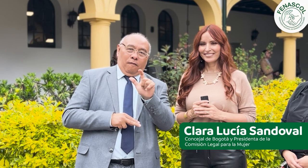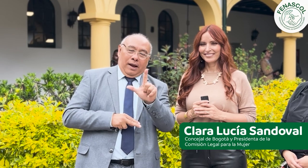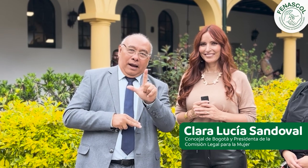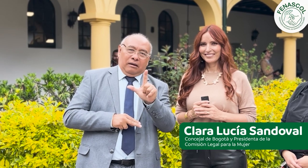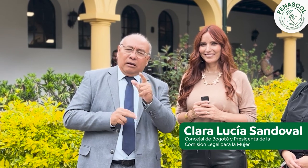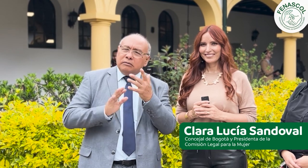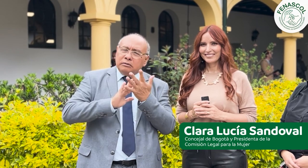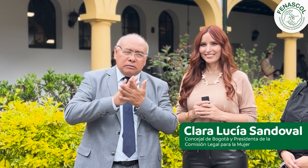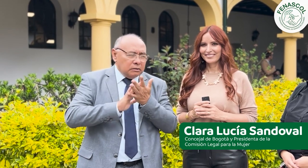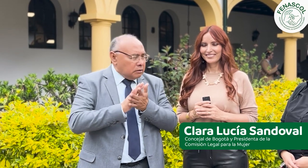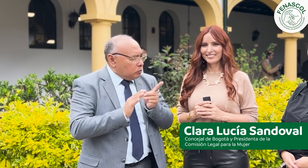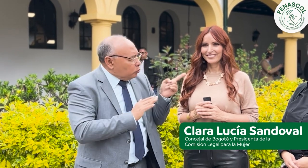¿Cuál es su seña?